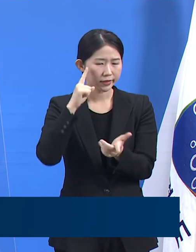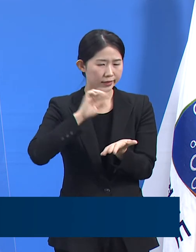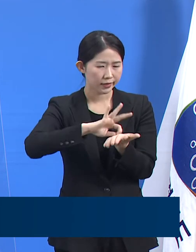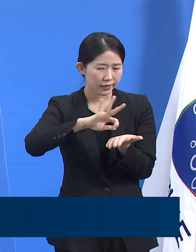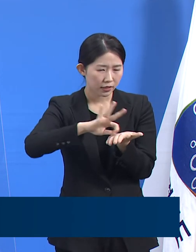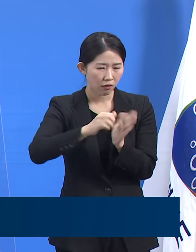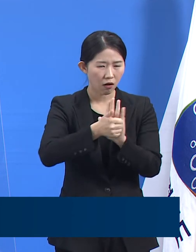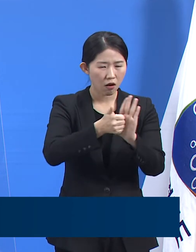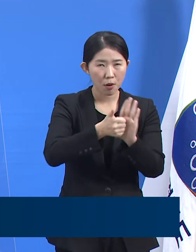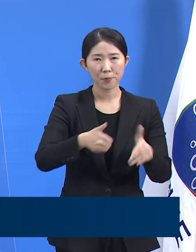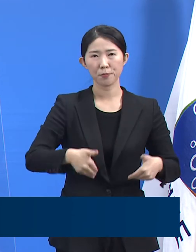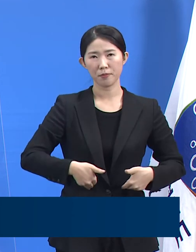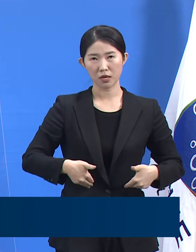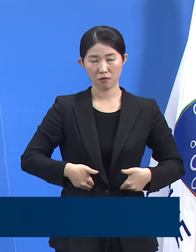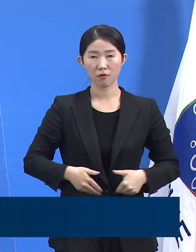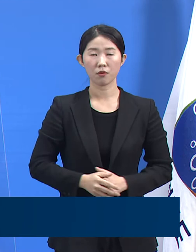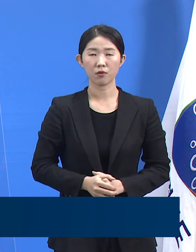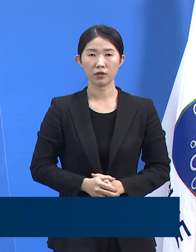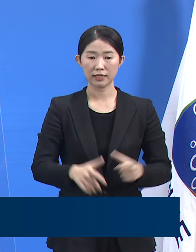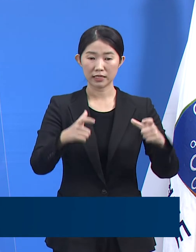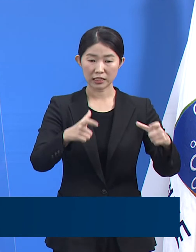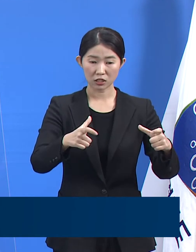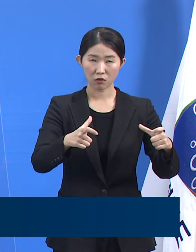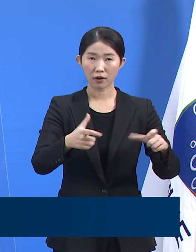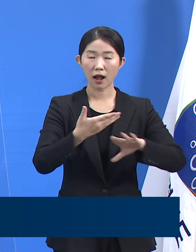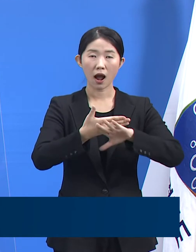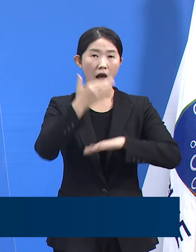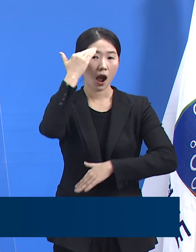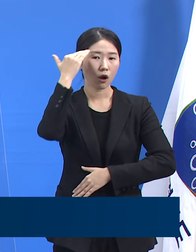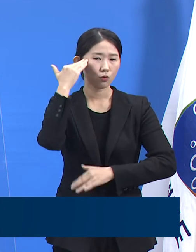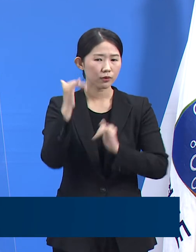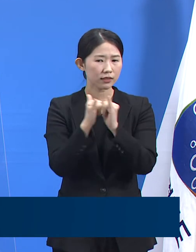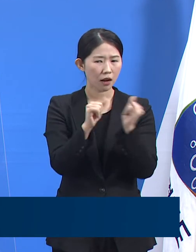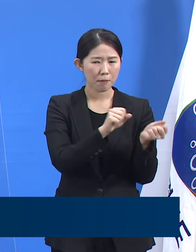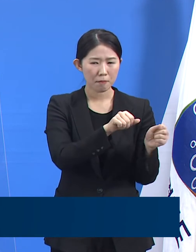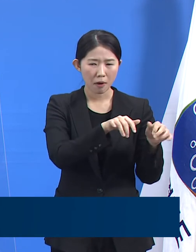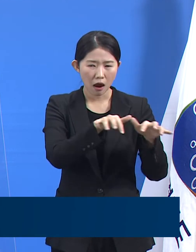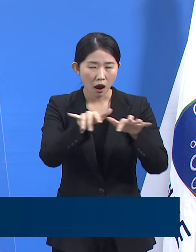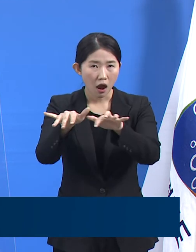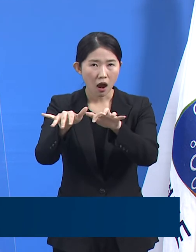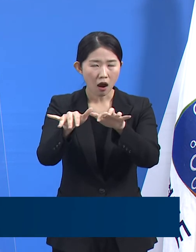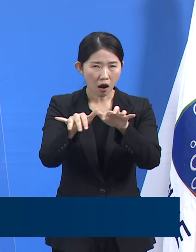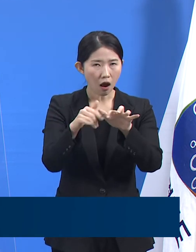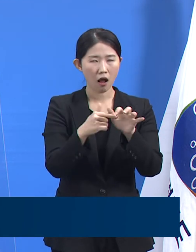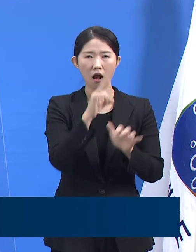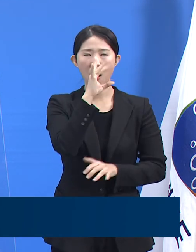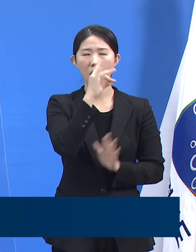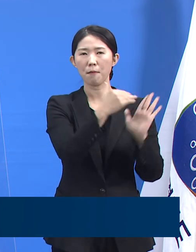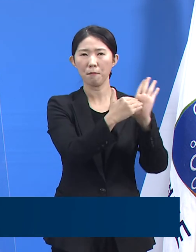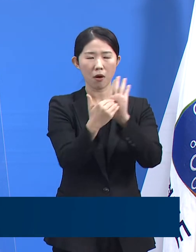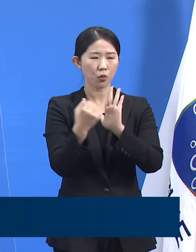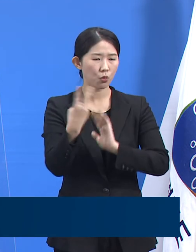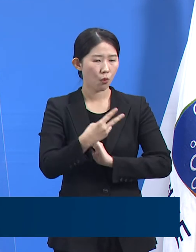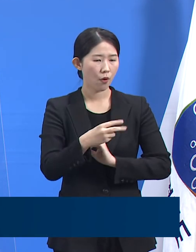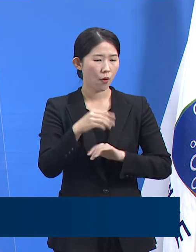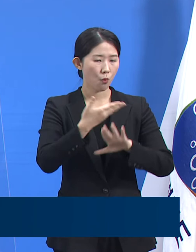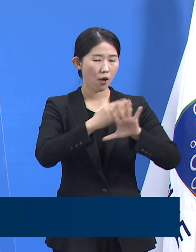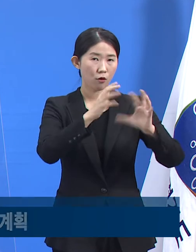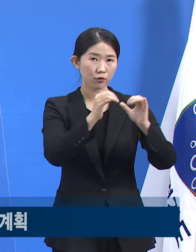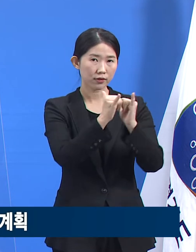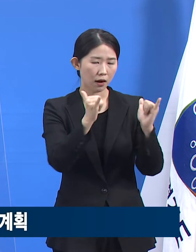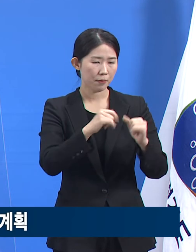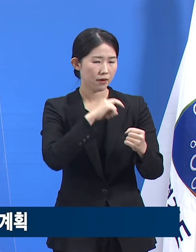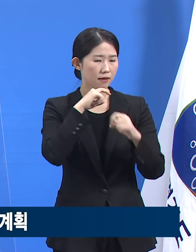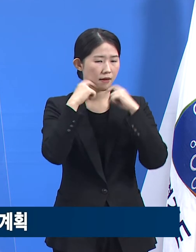지역사회 감염 확산을 효율적으로 차단하면서도 개인의 인권침해가 발생하지 않도록 더 세밀한 준비가 필요하기도